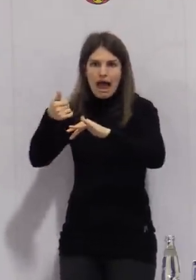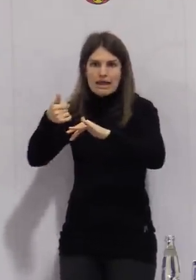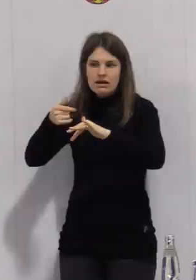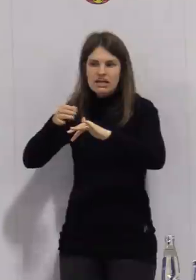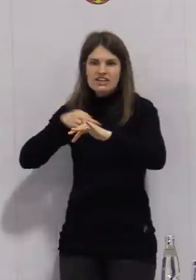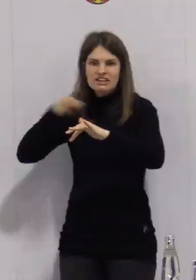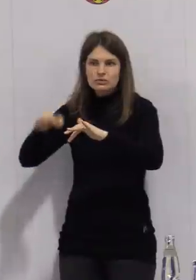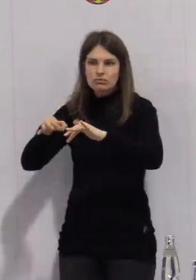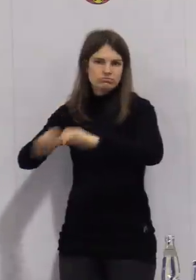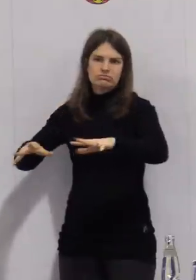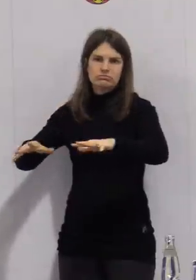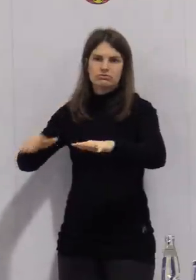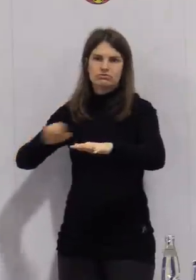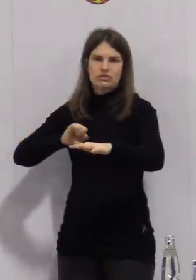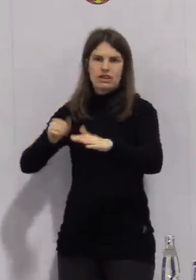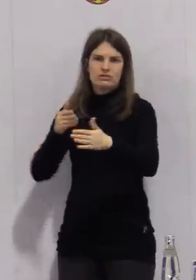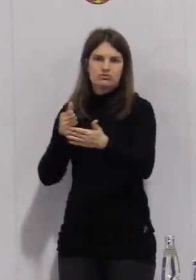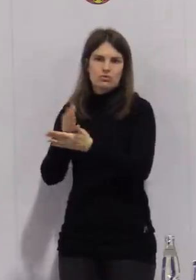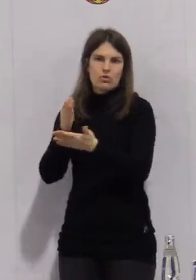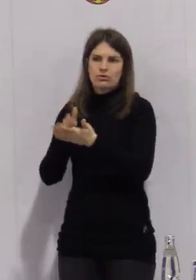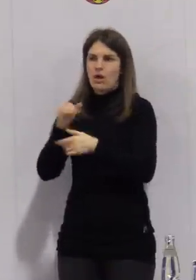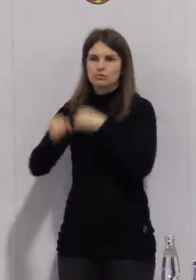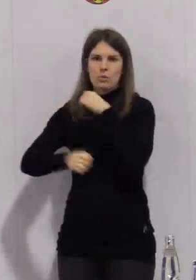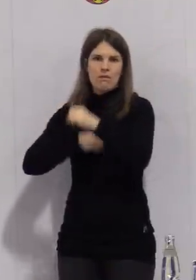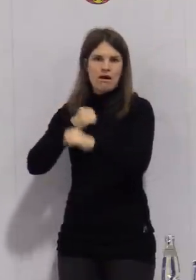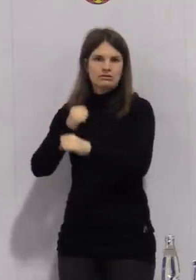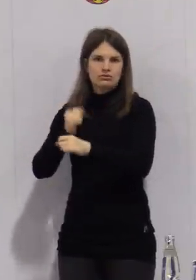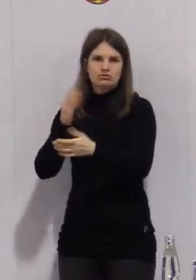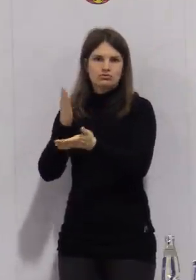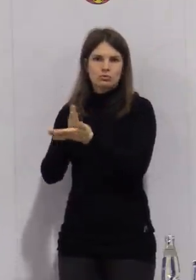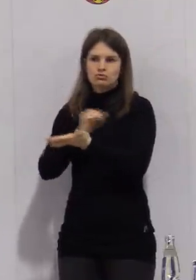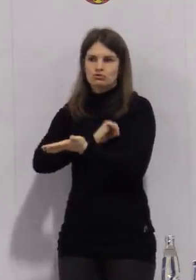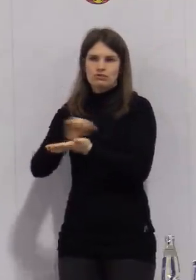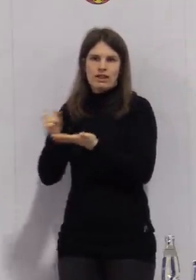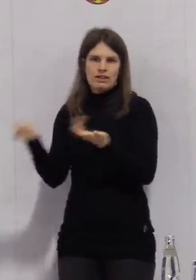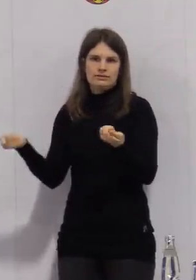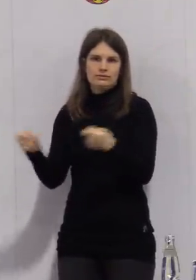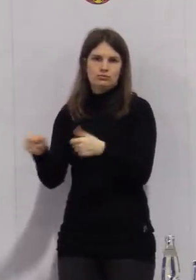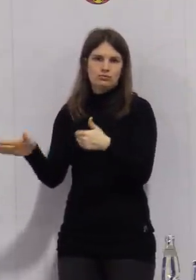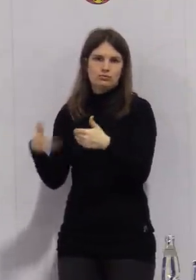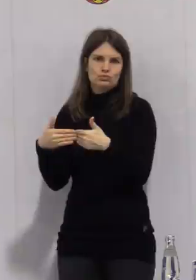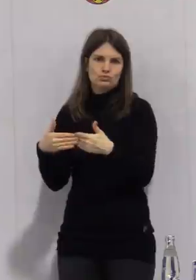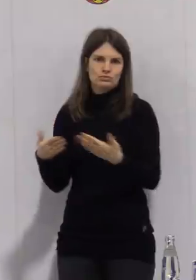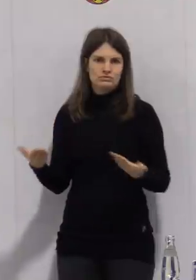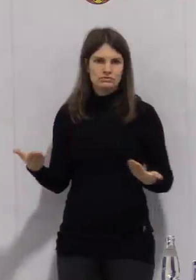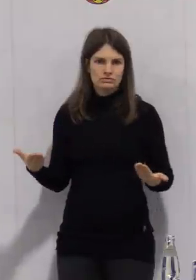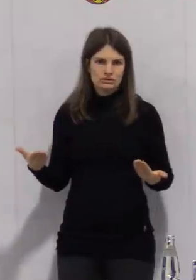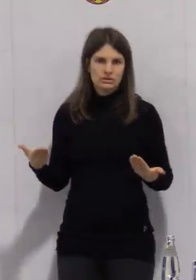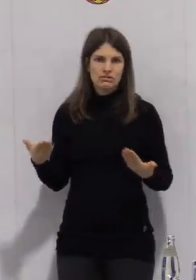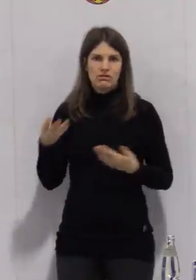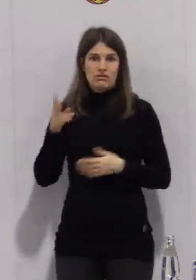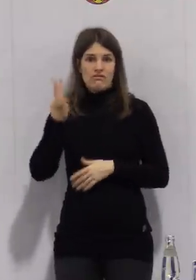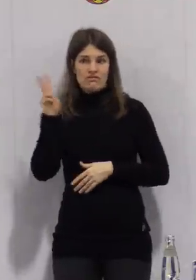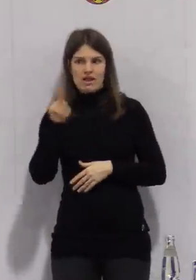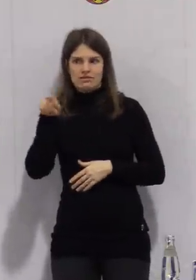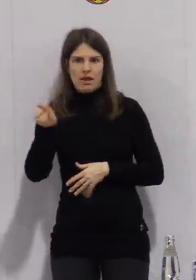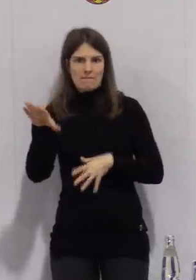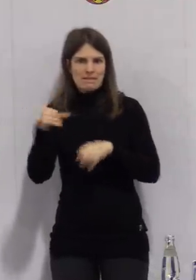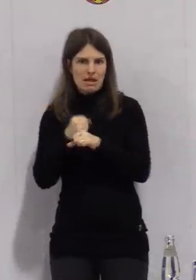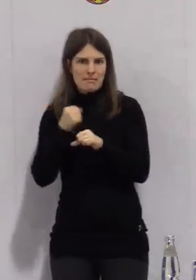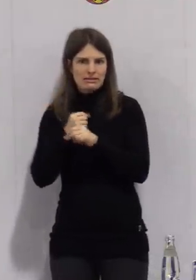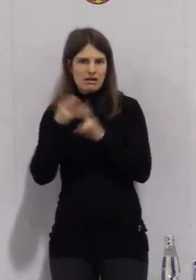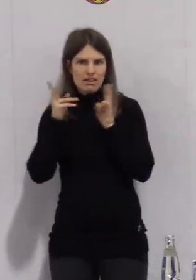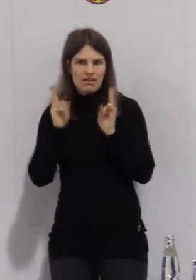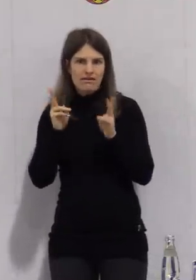die dort auftritt, zu Störungen oder Schließungen führt und bei denjenigen, die als Pädagogen dort arbeiten, natürlich auch